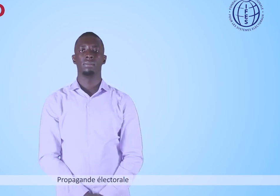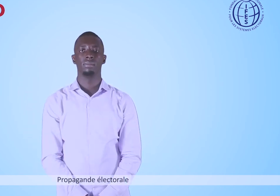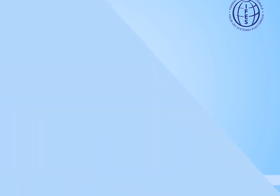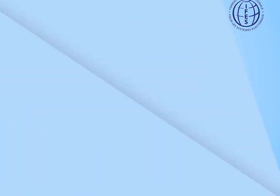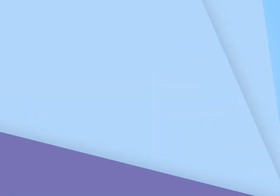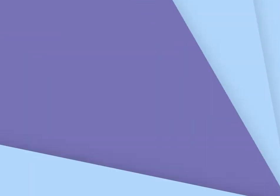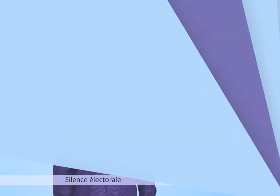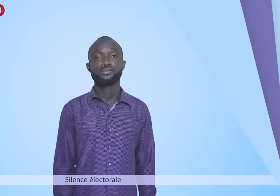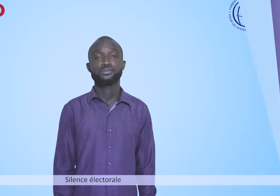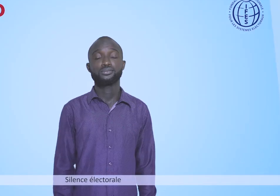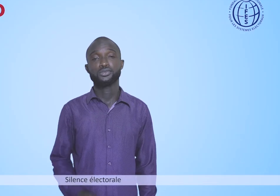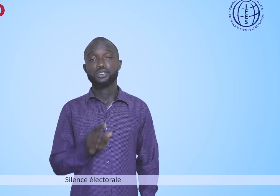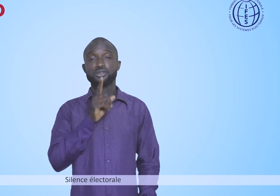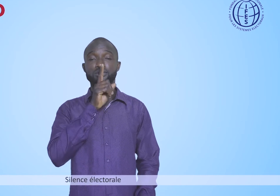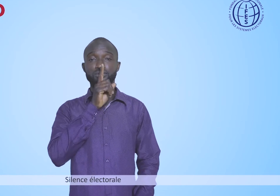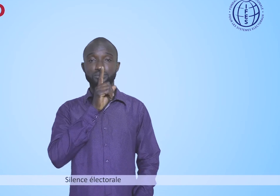Silence électorale